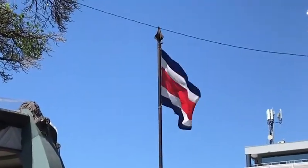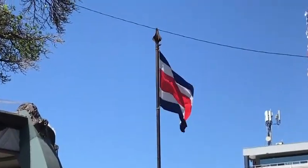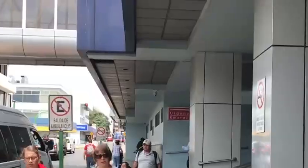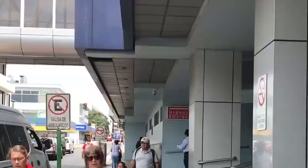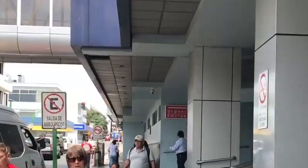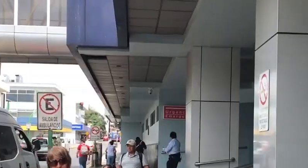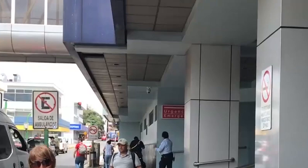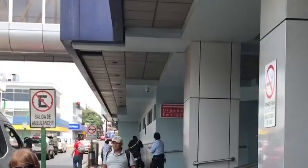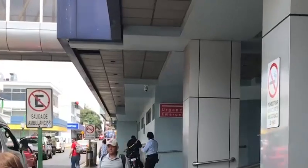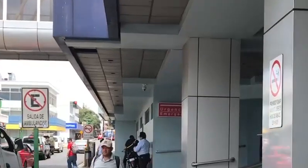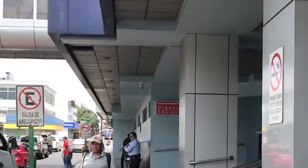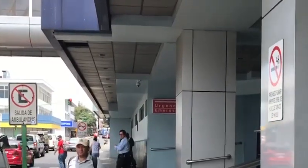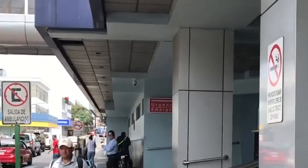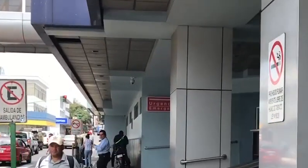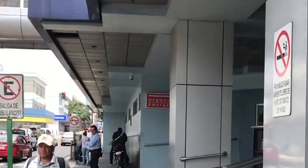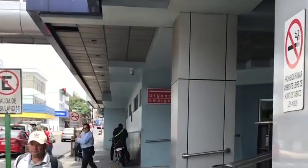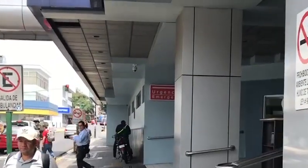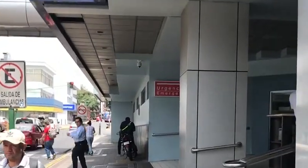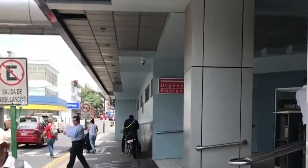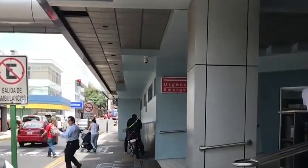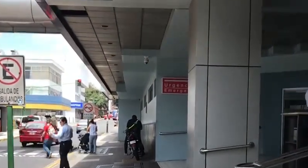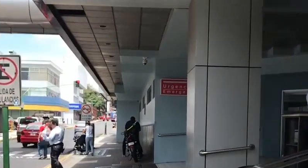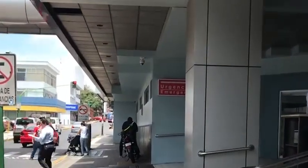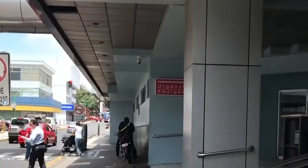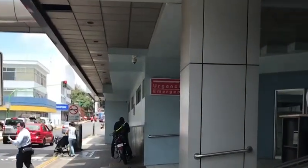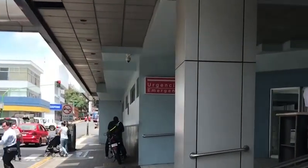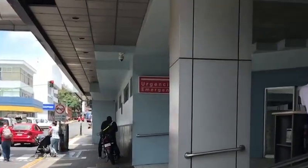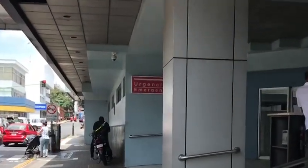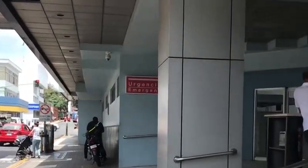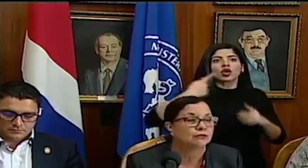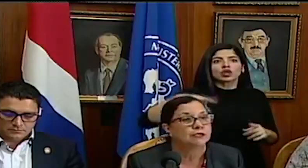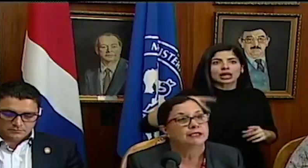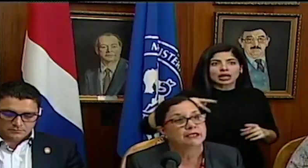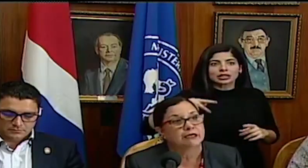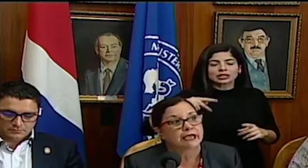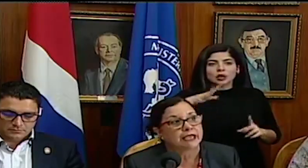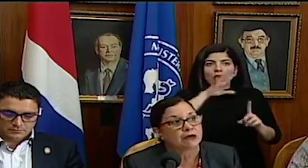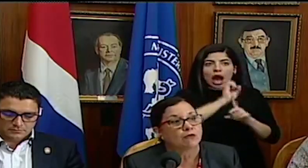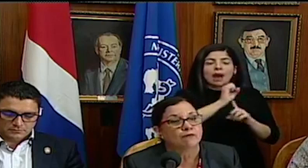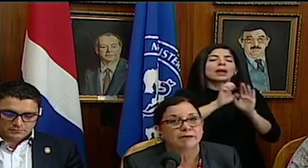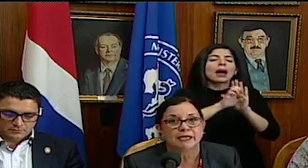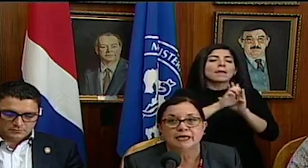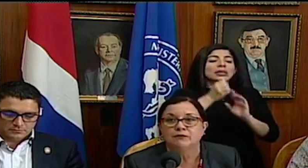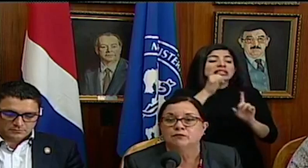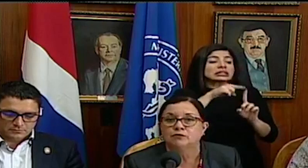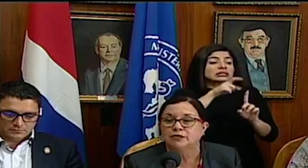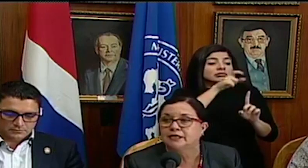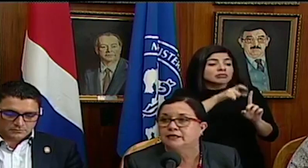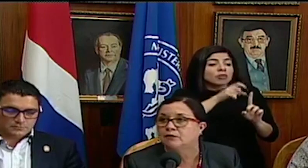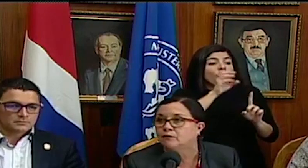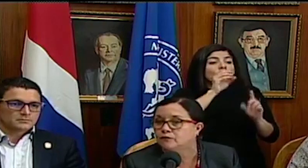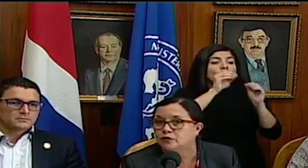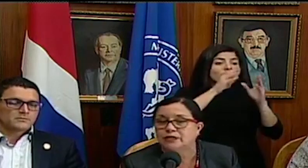cierre preventivo de los centros educativos en riesgo. Esto tiene que ver con una relación de que haya un familiar o un